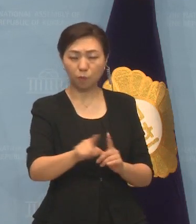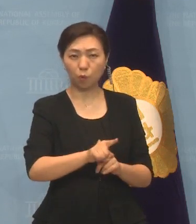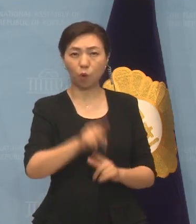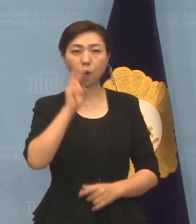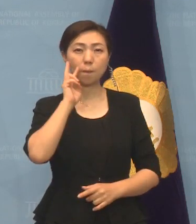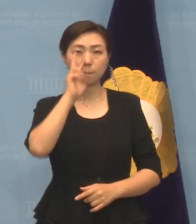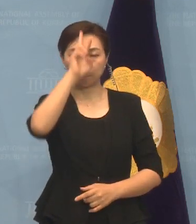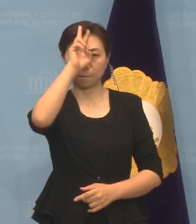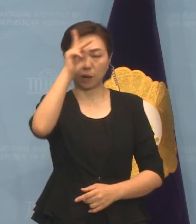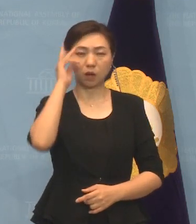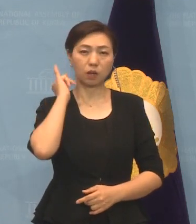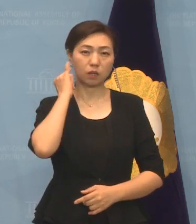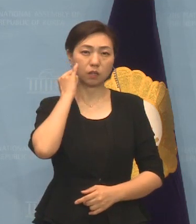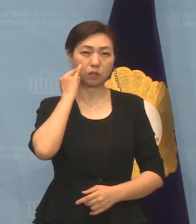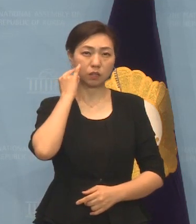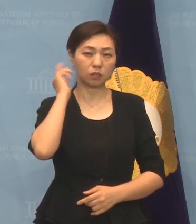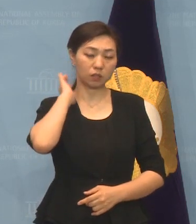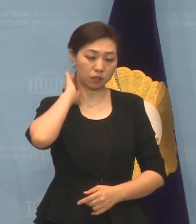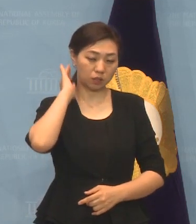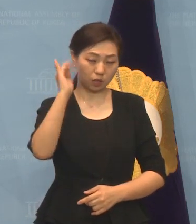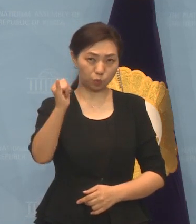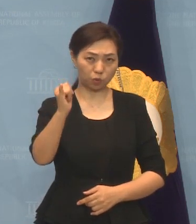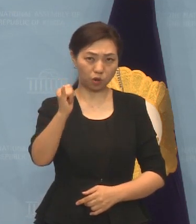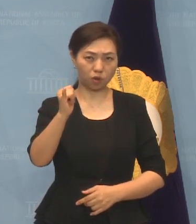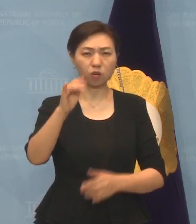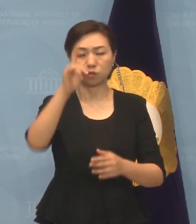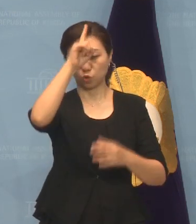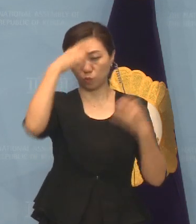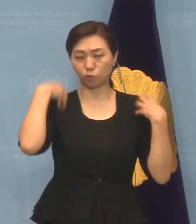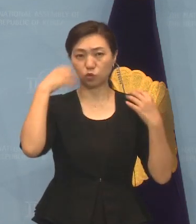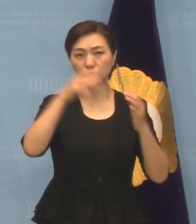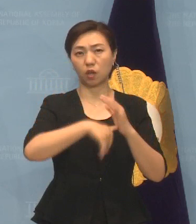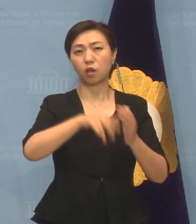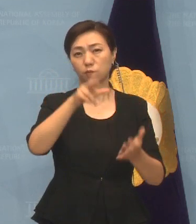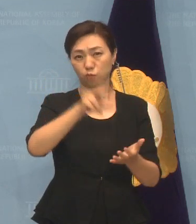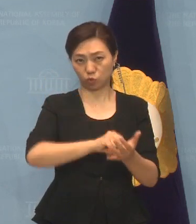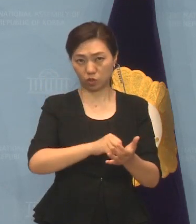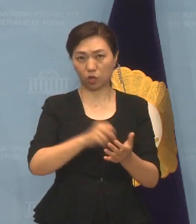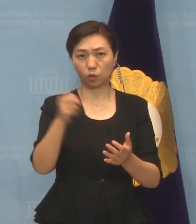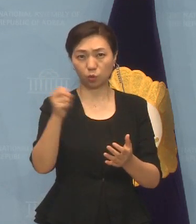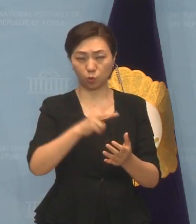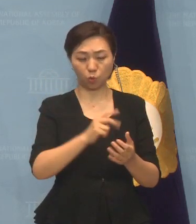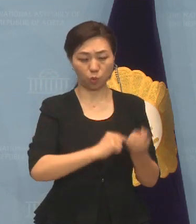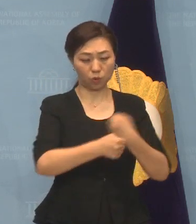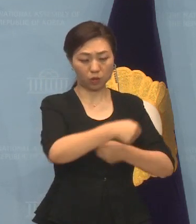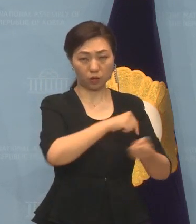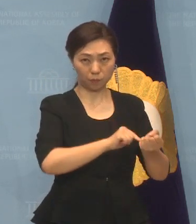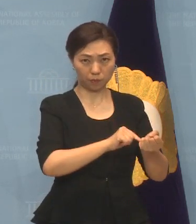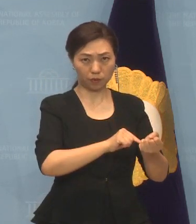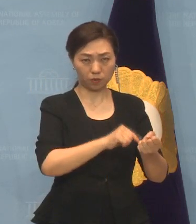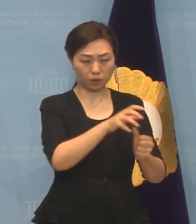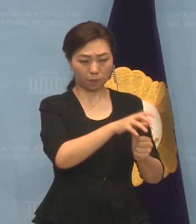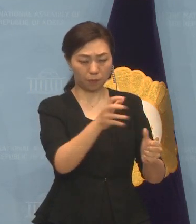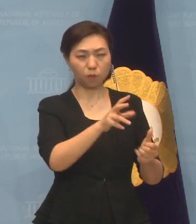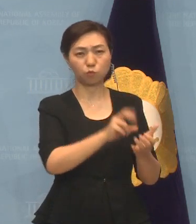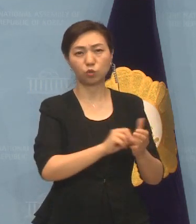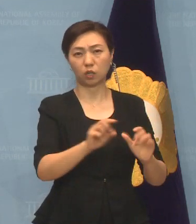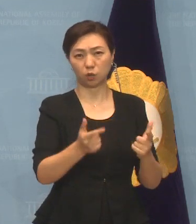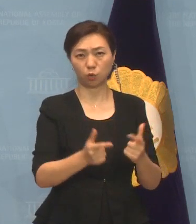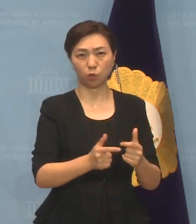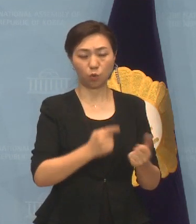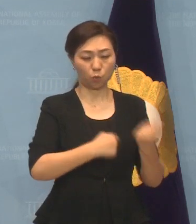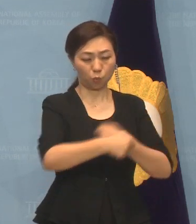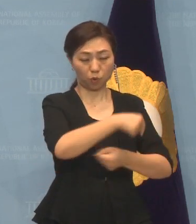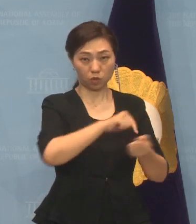정부에서 작성된 문서이고 또 탈원전 정책이 아니라 원전 추진 자료가 대부분이었습니다. 그럼에도